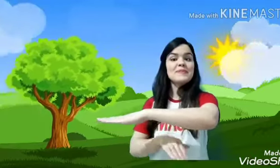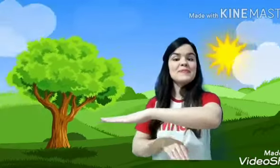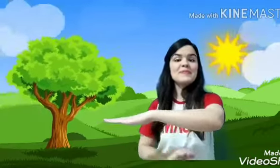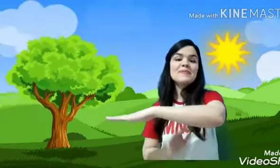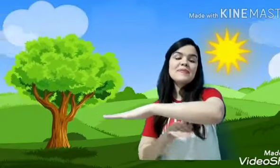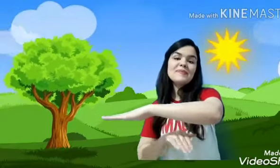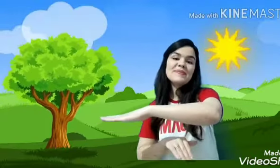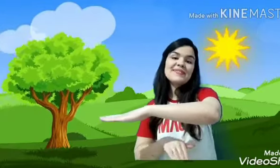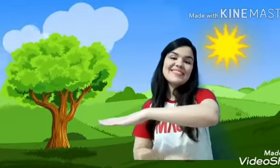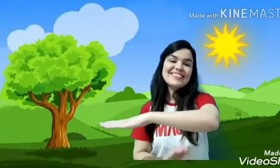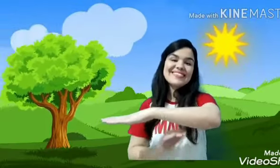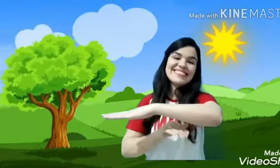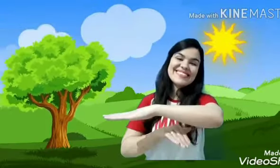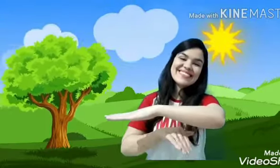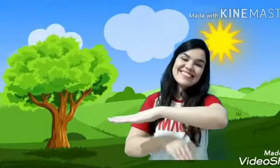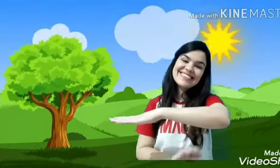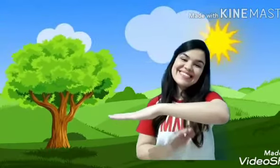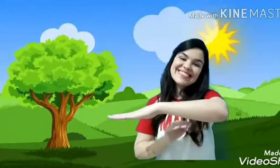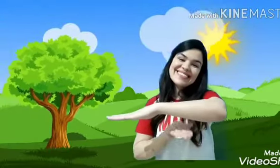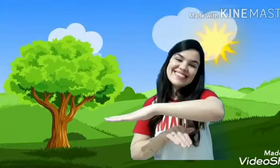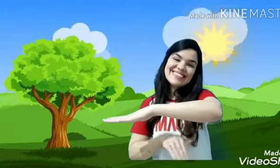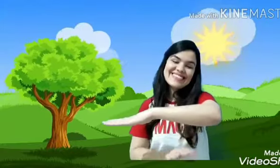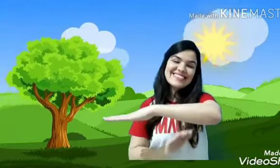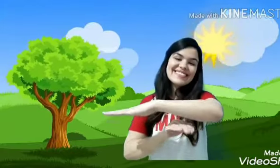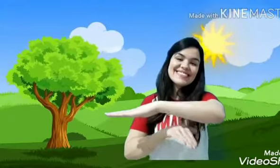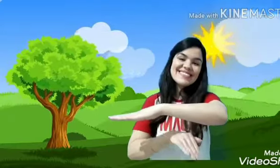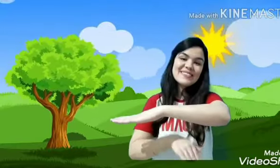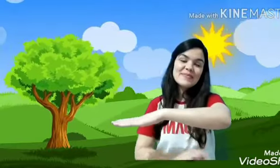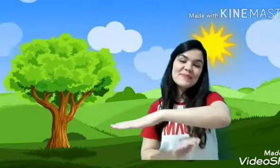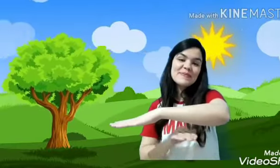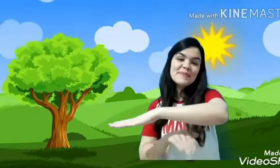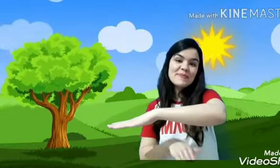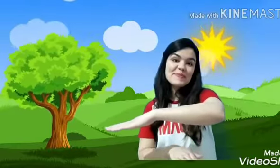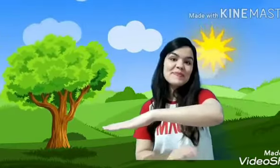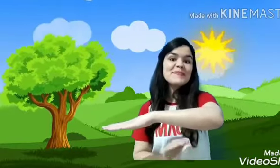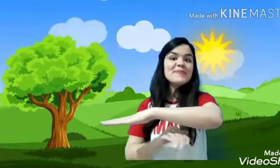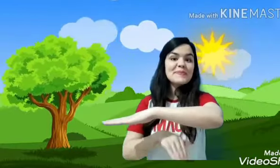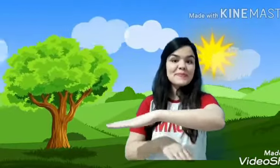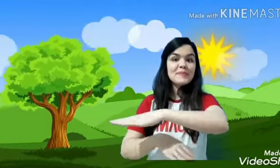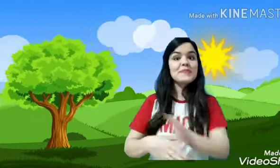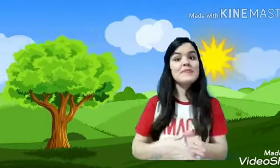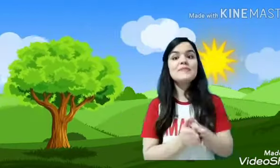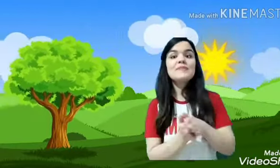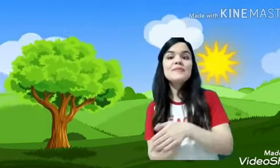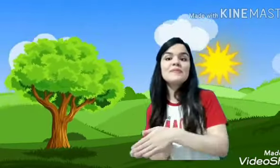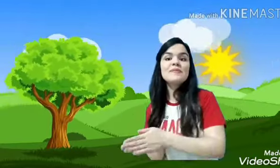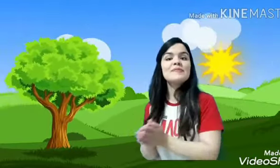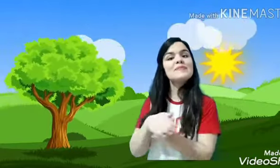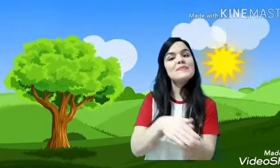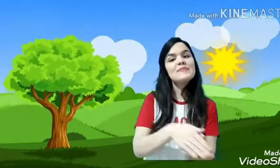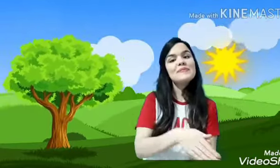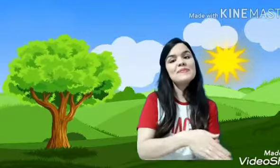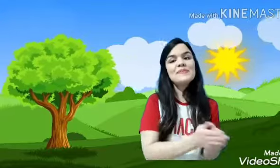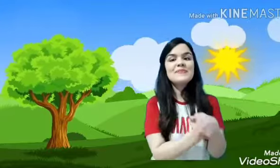E debaixo dela corre um rio assim Dentro do rio estão os